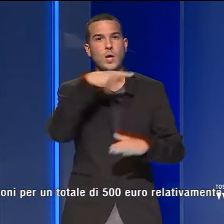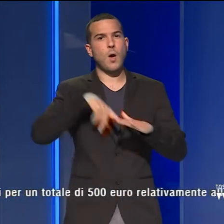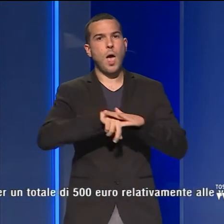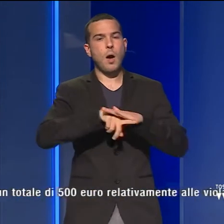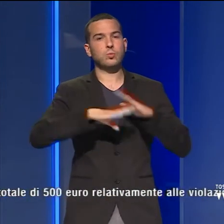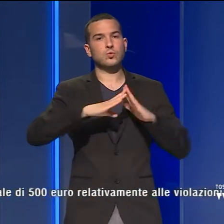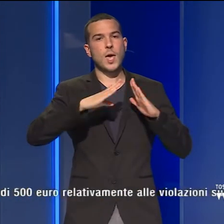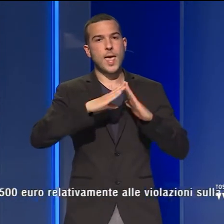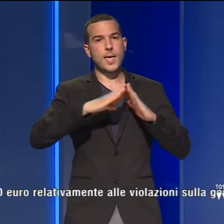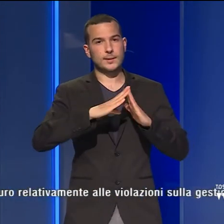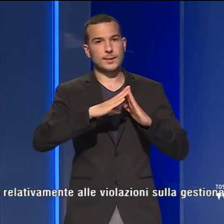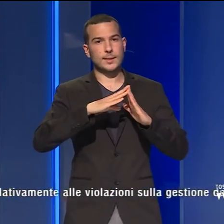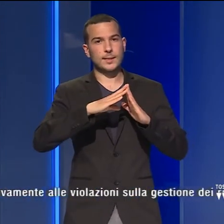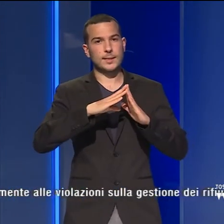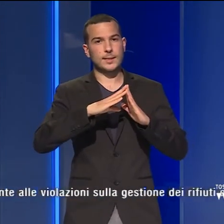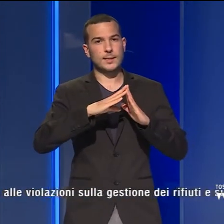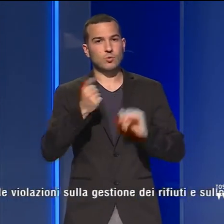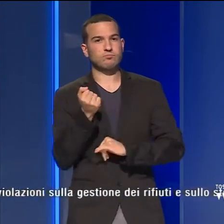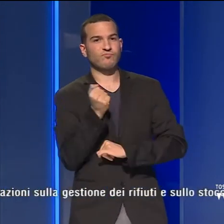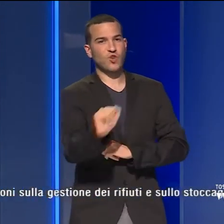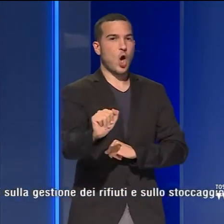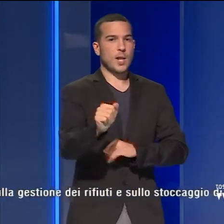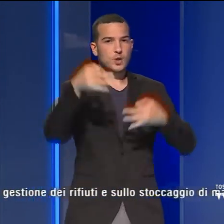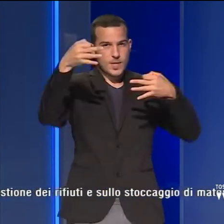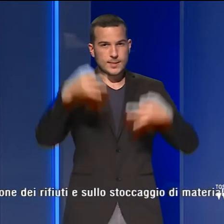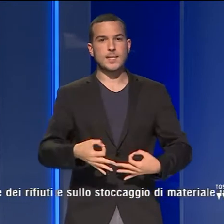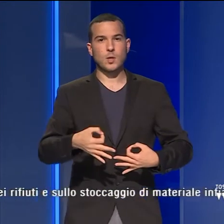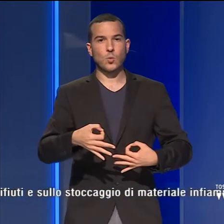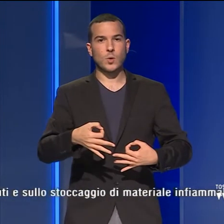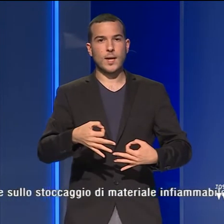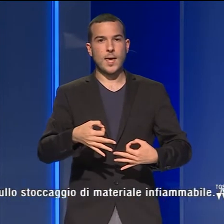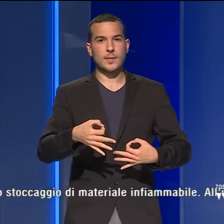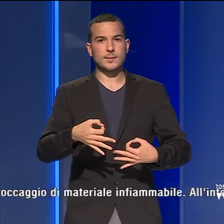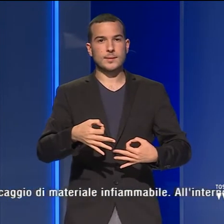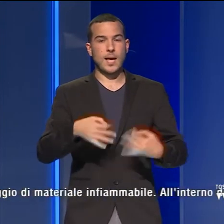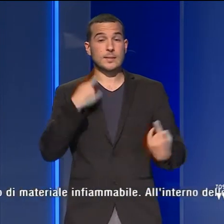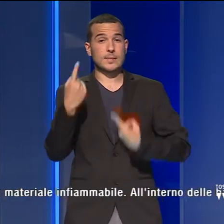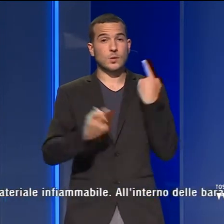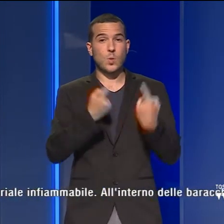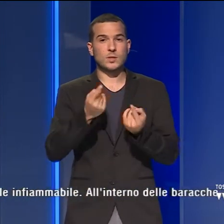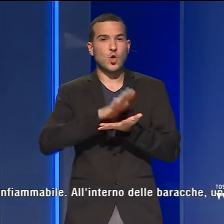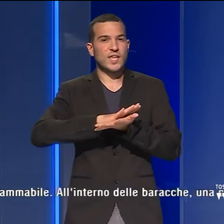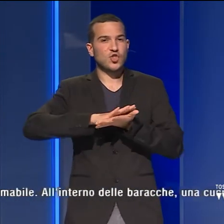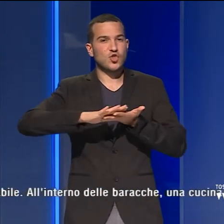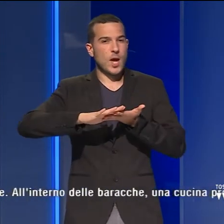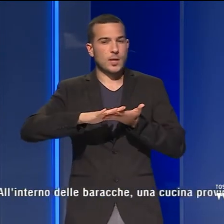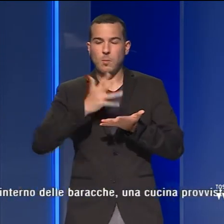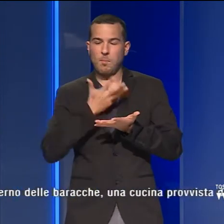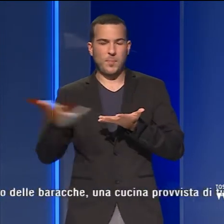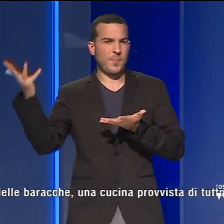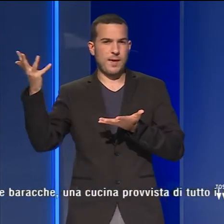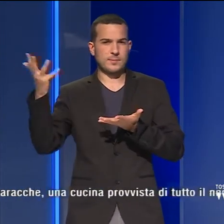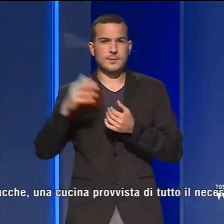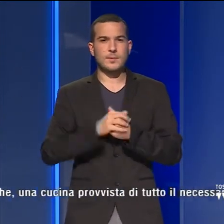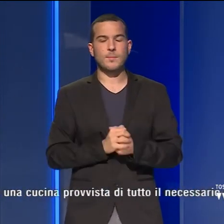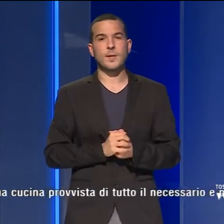edilizi, violazioni in tema di sicurezza e per le pessime condizioni igienico-sanitarie. Elevate